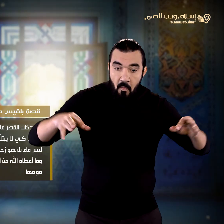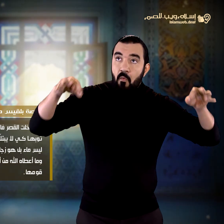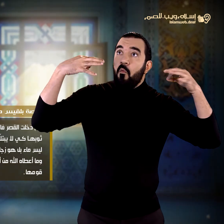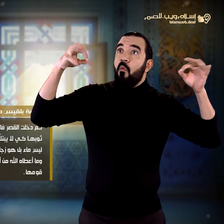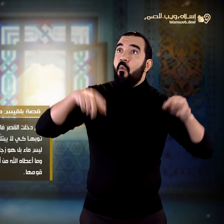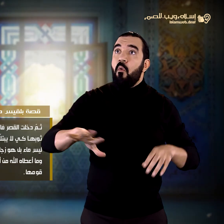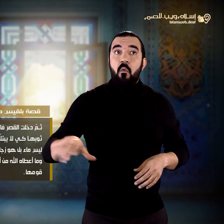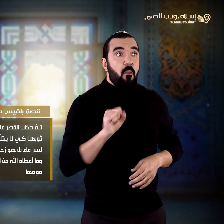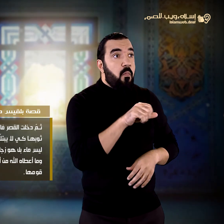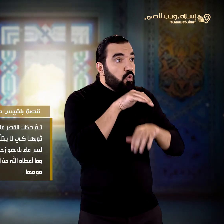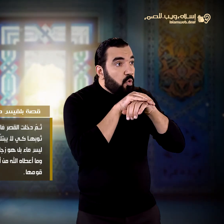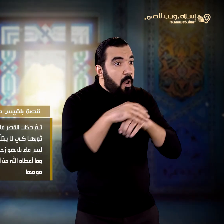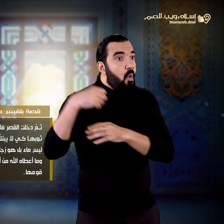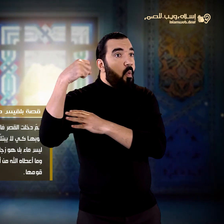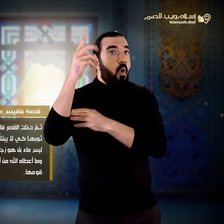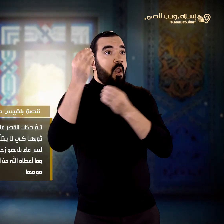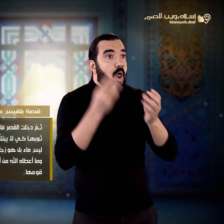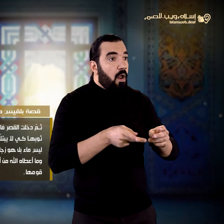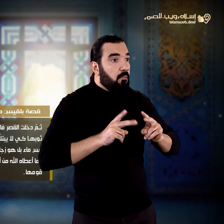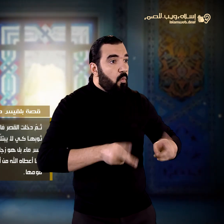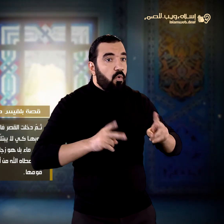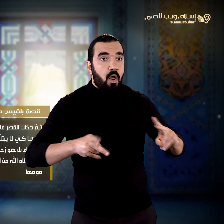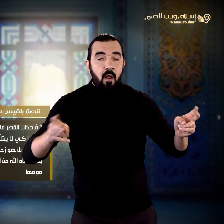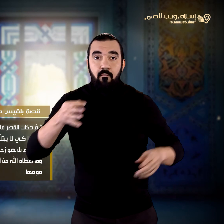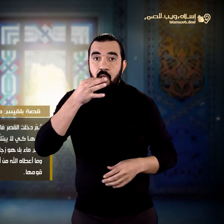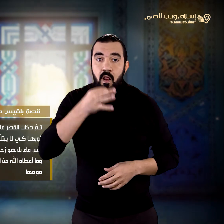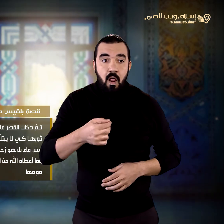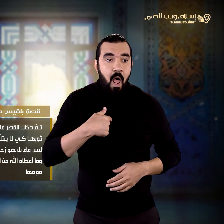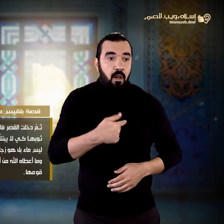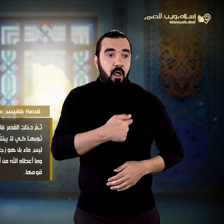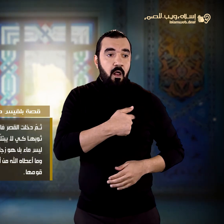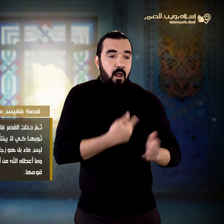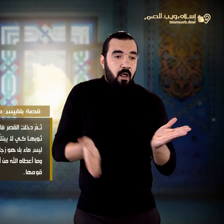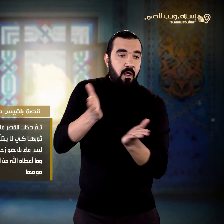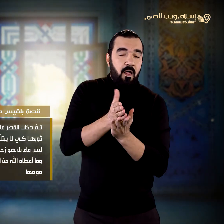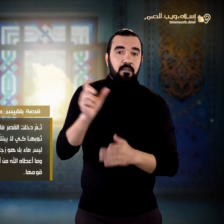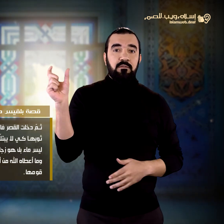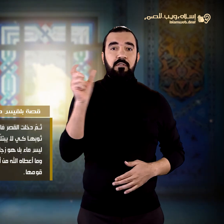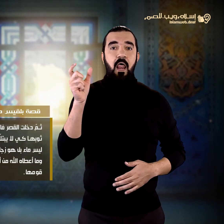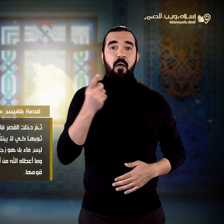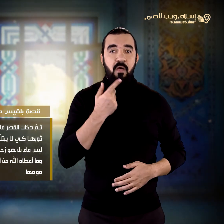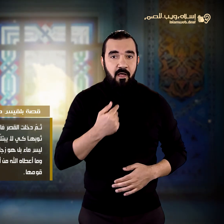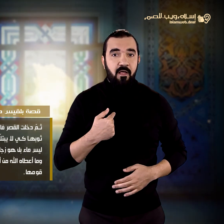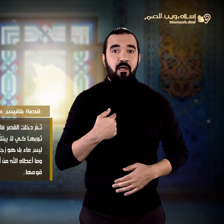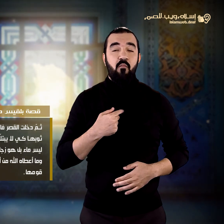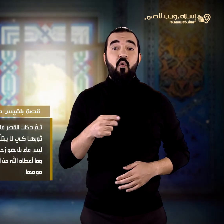أعطاه الله من أسباب القوة فأعلنت إسلامها وأسلم معها